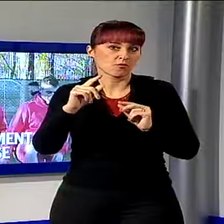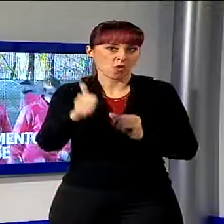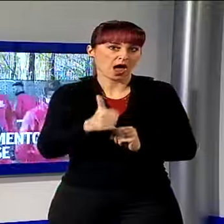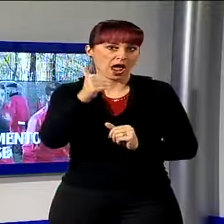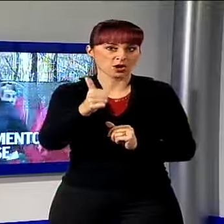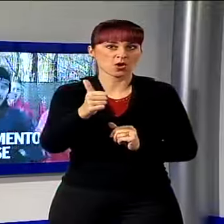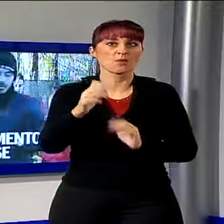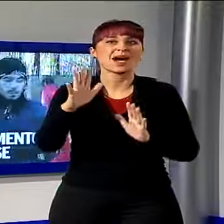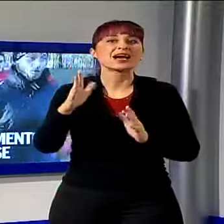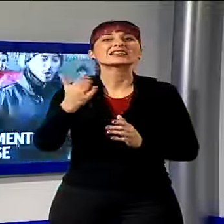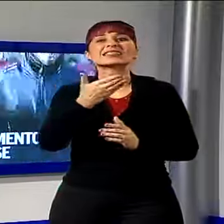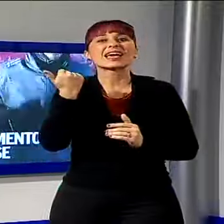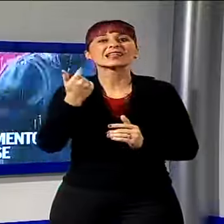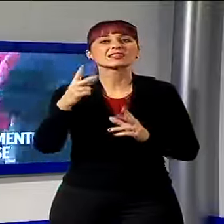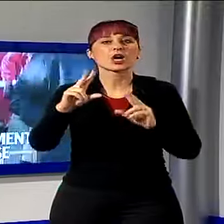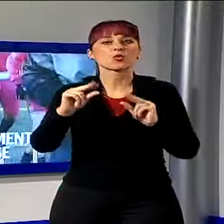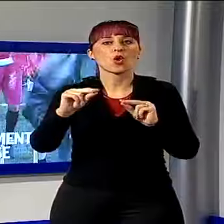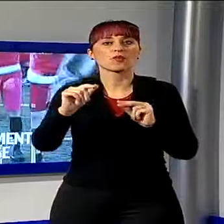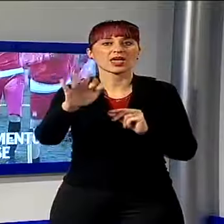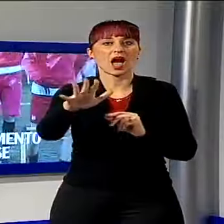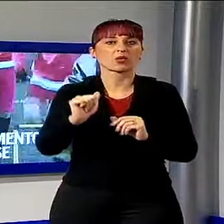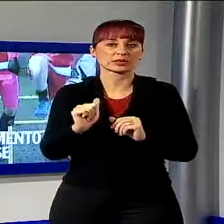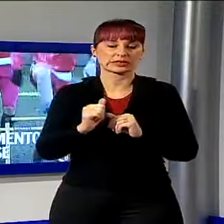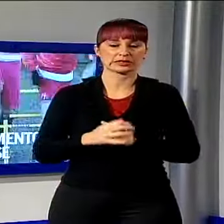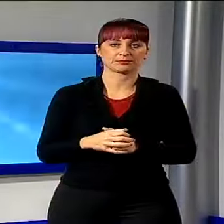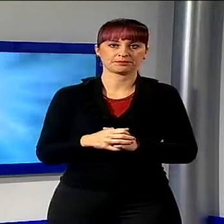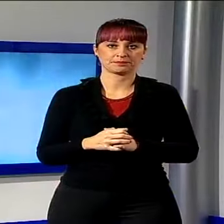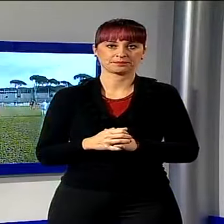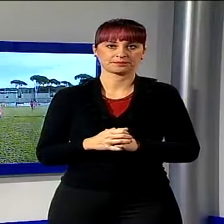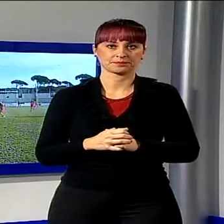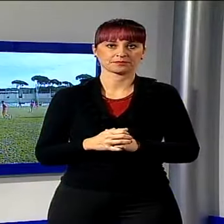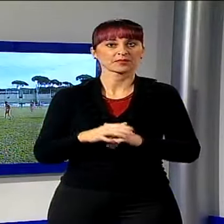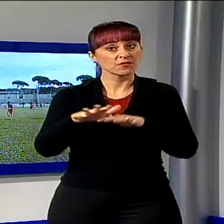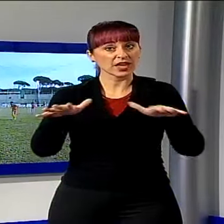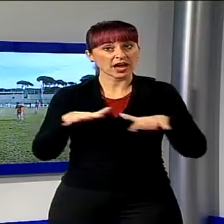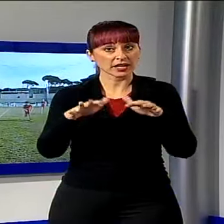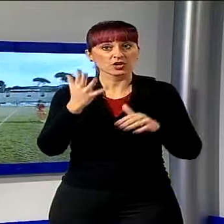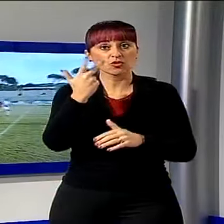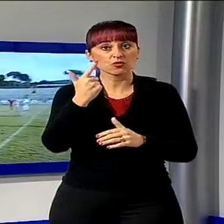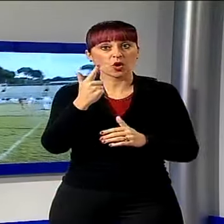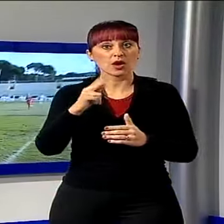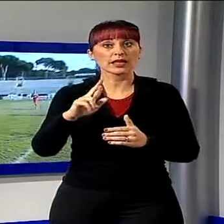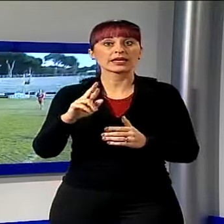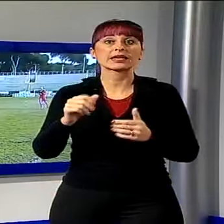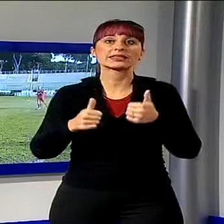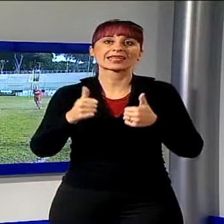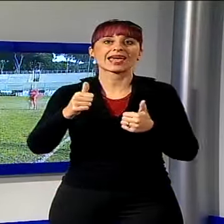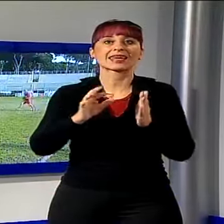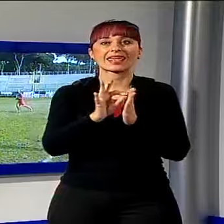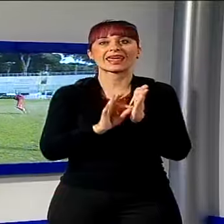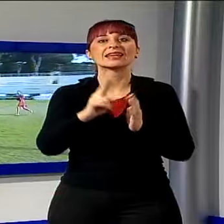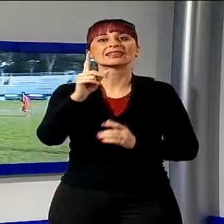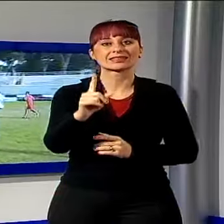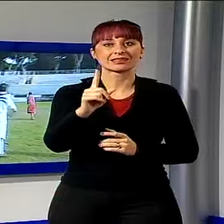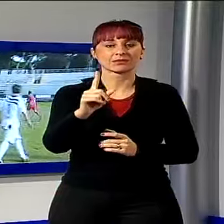neoacquisti annunciati dal direttore generale Galli. Il Viereggio vuole la Serie D, la squadra bianconera